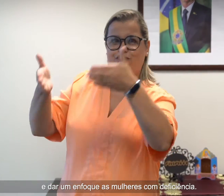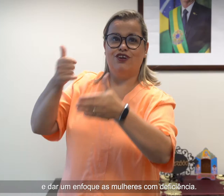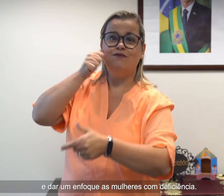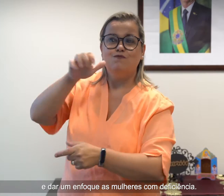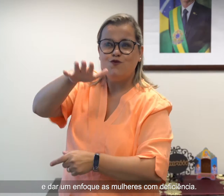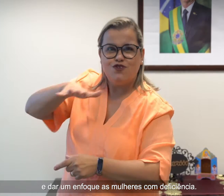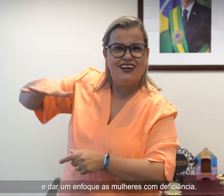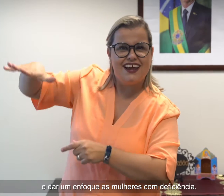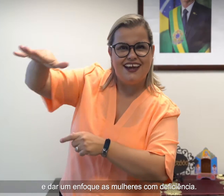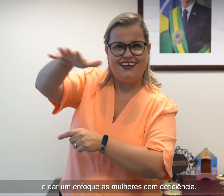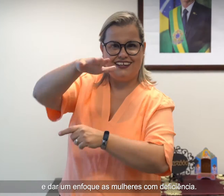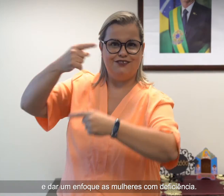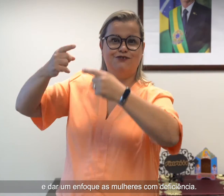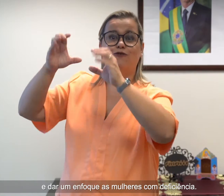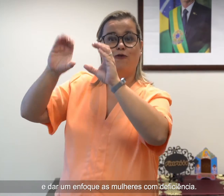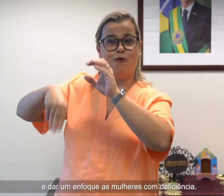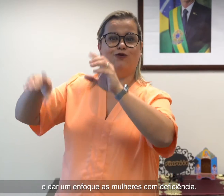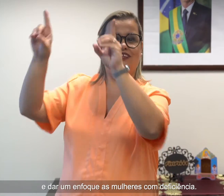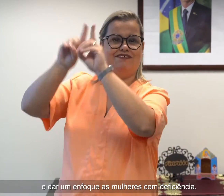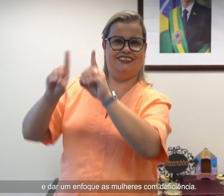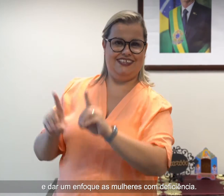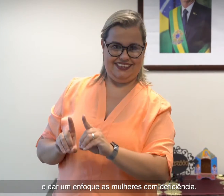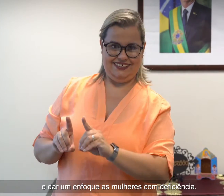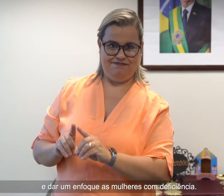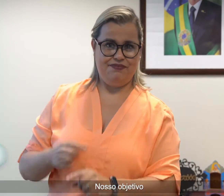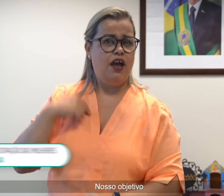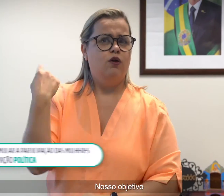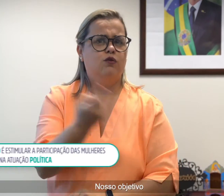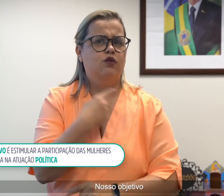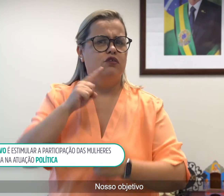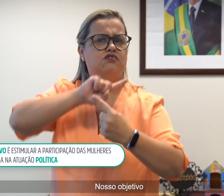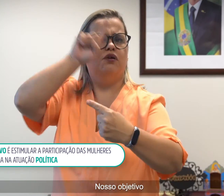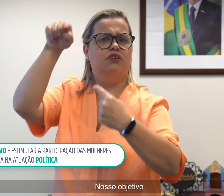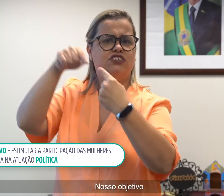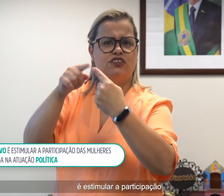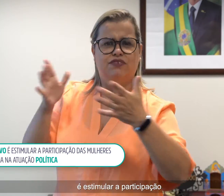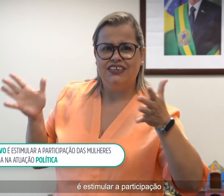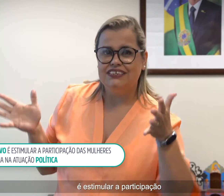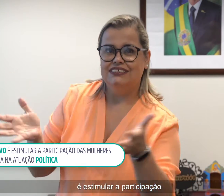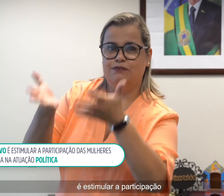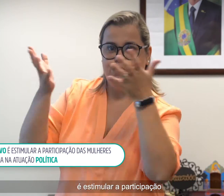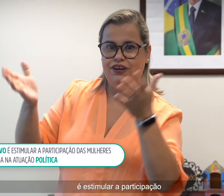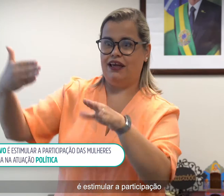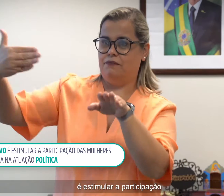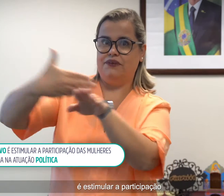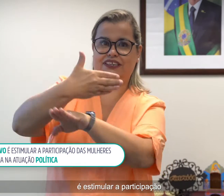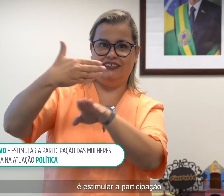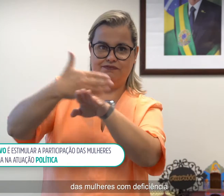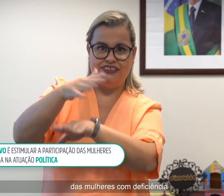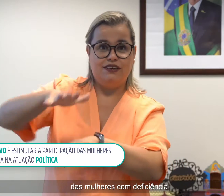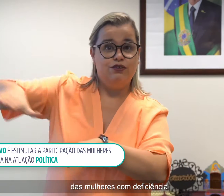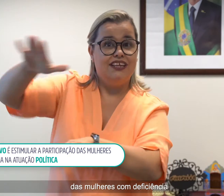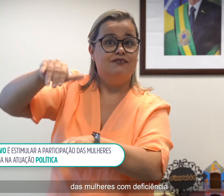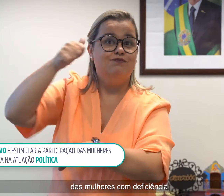mulheres com deficiência. Logotipo Mais Mulheres na Política. Nosso objetivo é estimular a participação das mulheres com